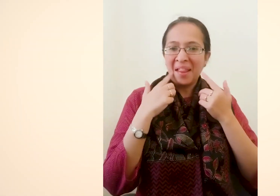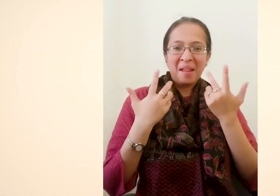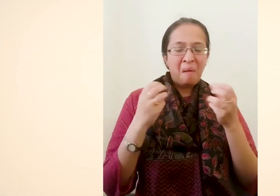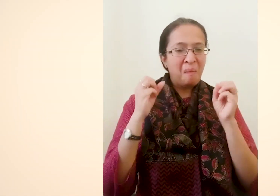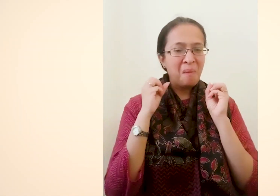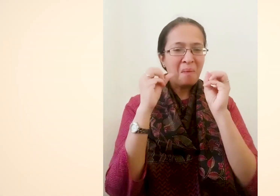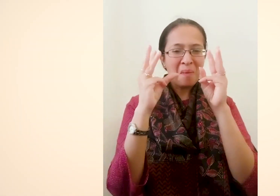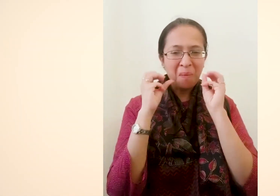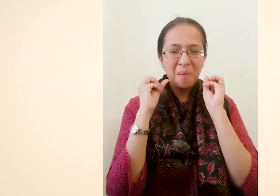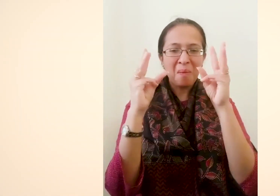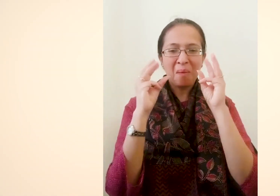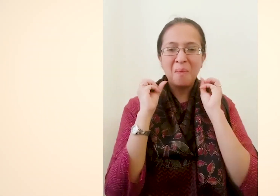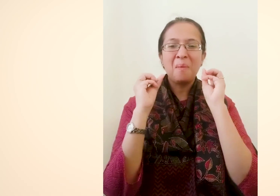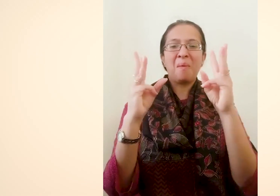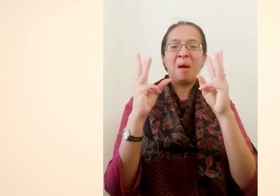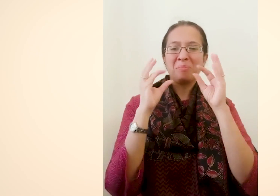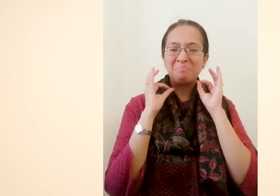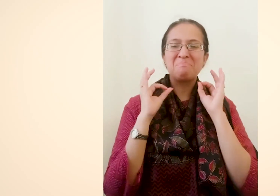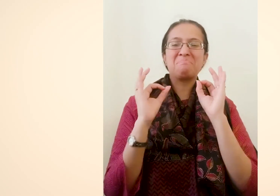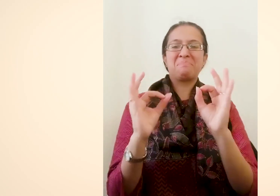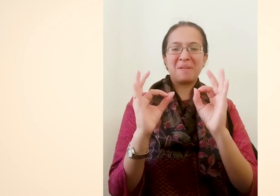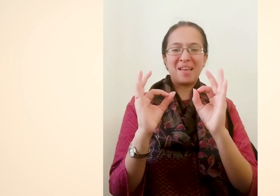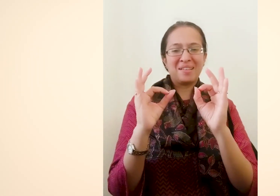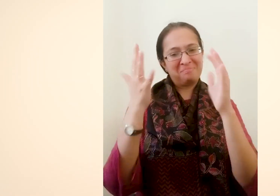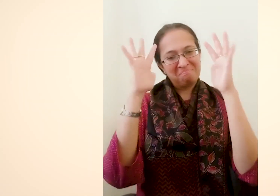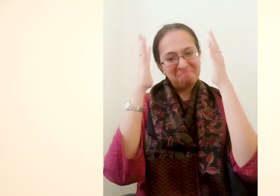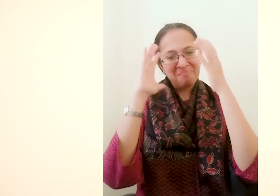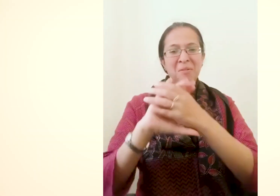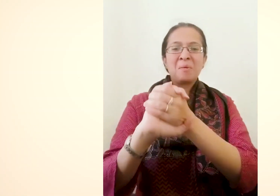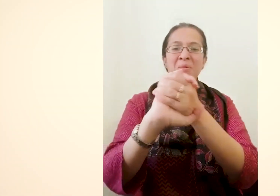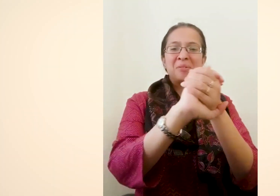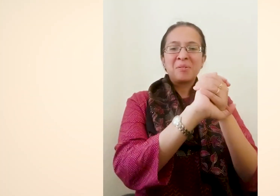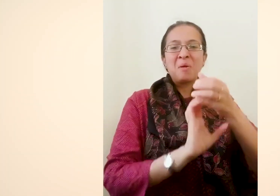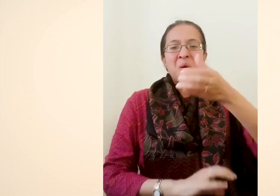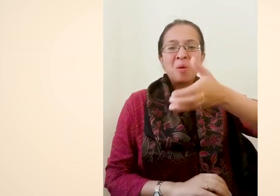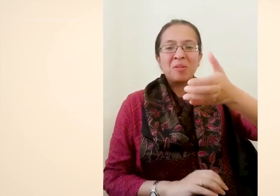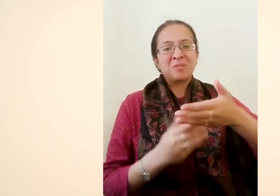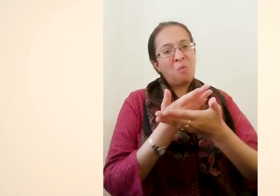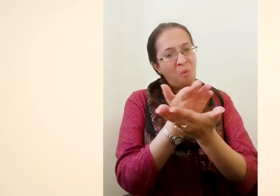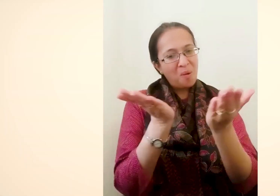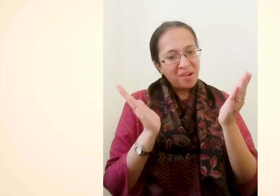आसुओ के साथ इमोशनल हो रही थी मैं वा वा वा करती रही, अद्भुत, तालिया और सभी को बताई